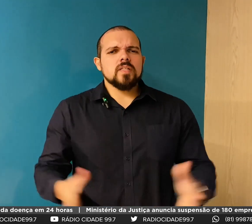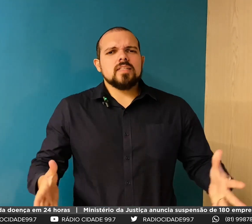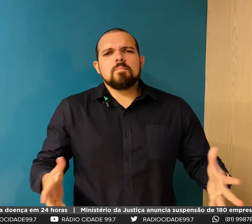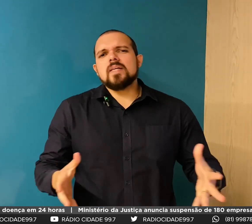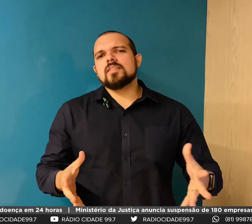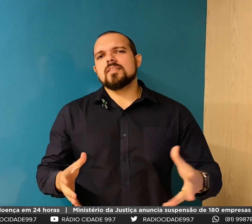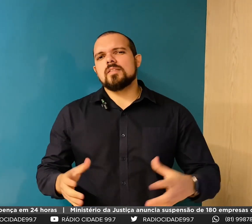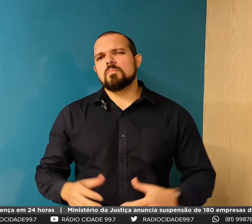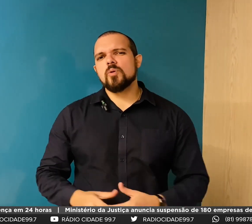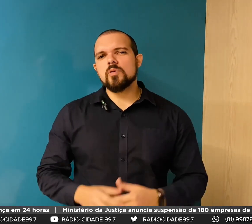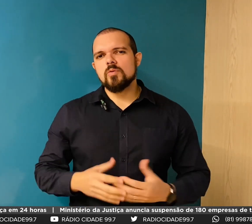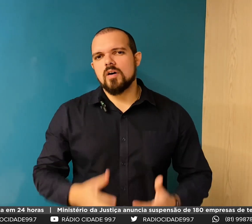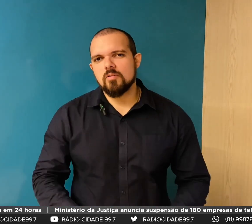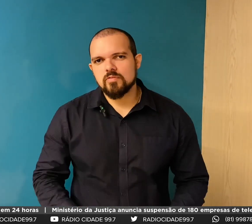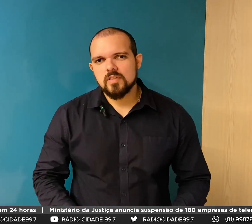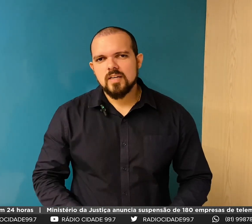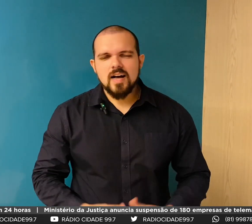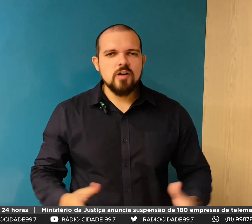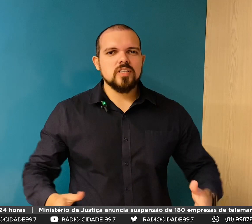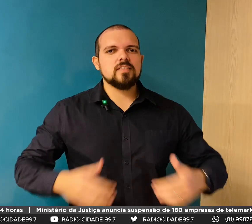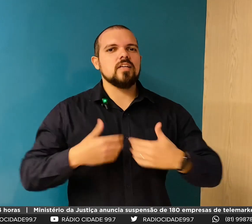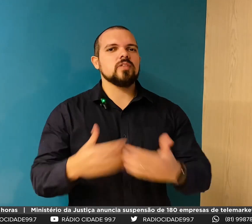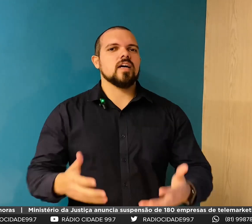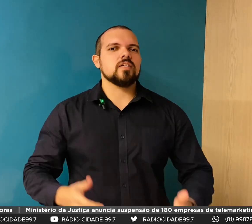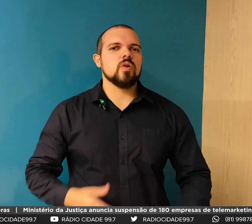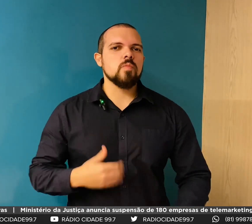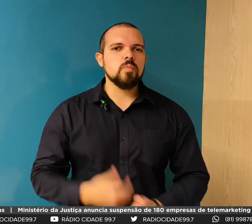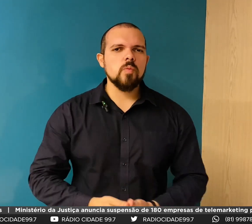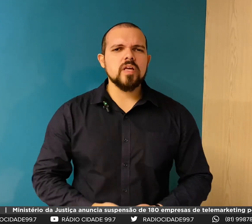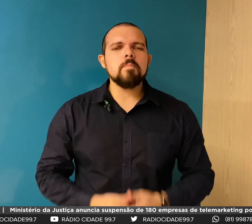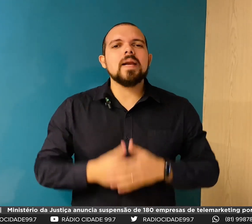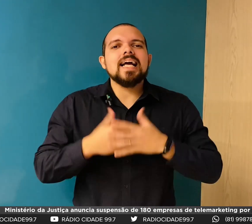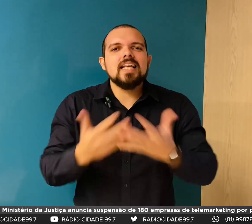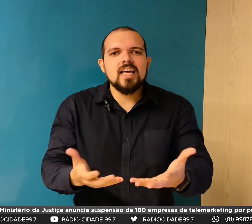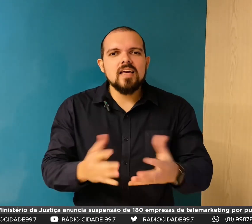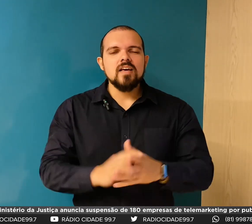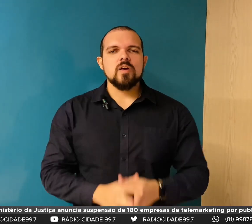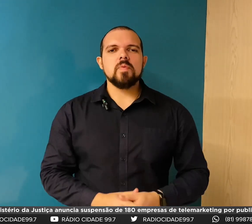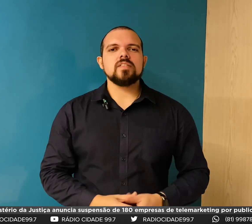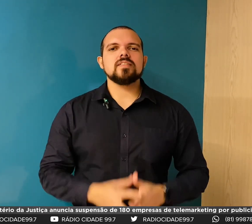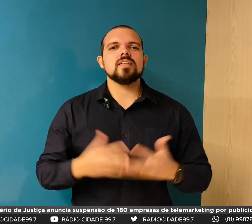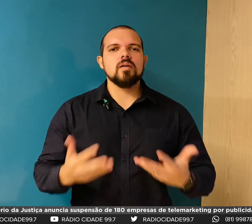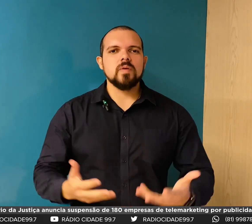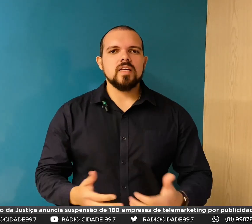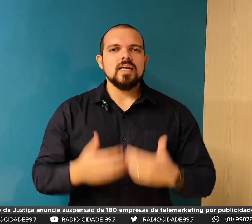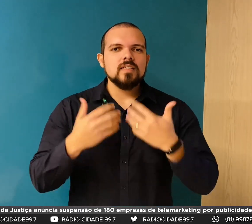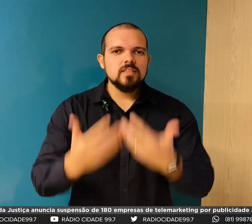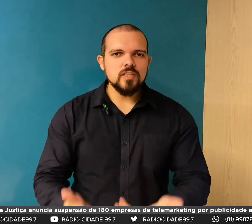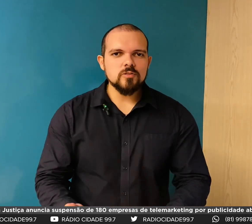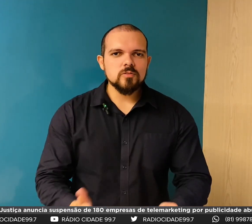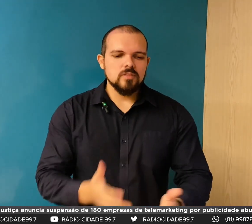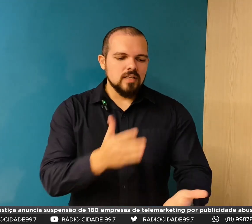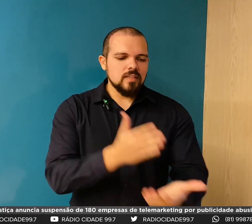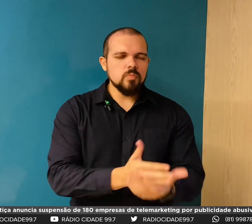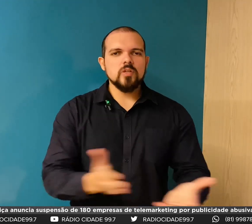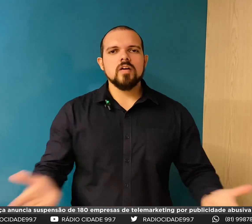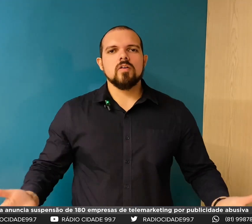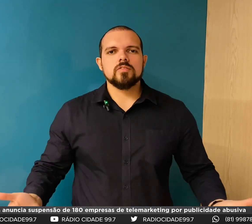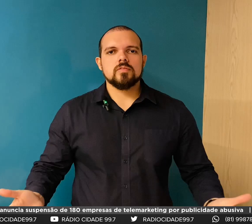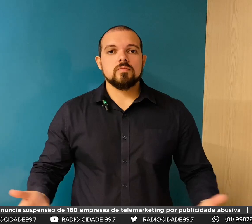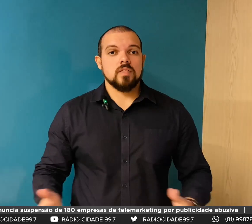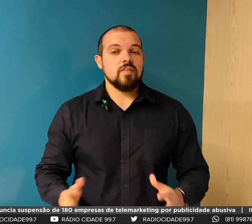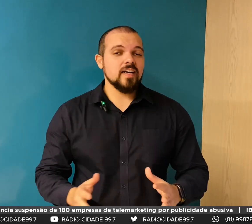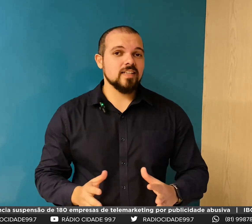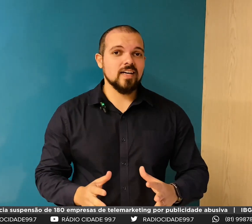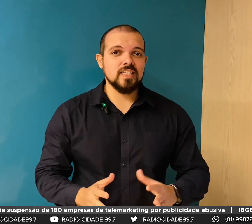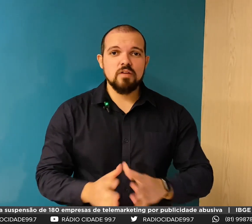-alvo. Você pode até pensar assim, público-alvo? Ah, eu já sei, Odegardo, qual é o meu público e pra que eu preciso saber disso no